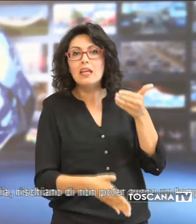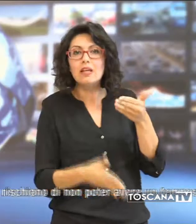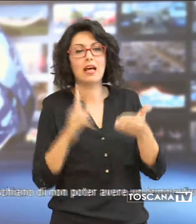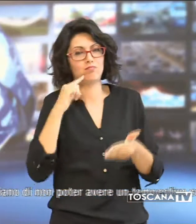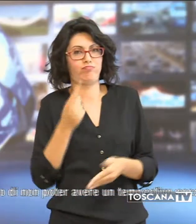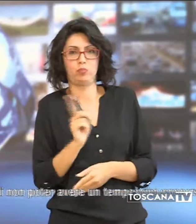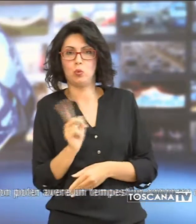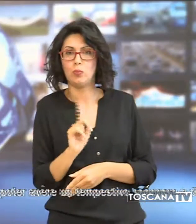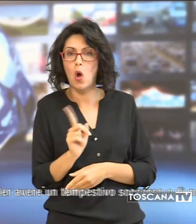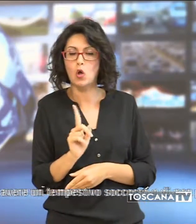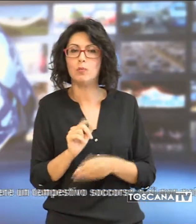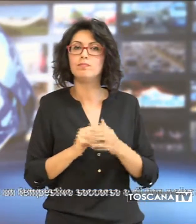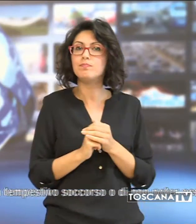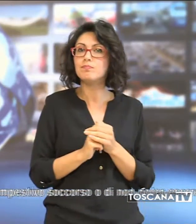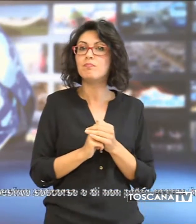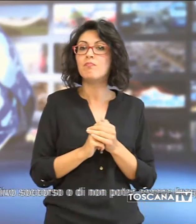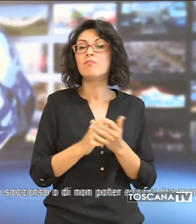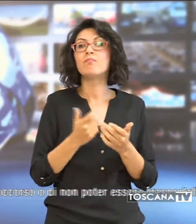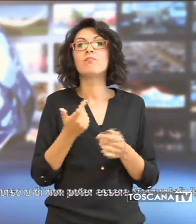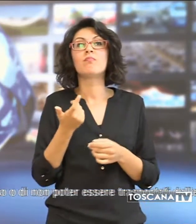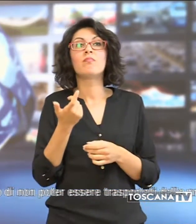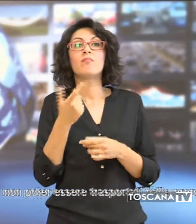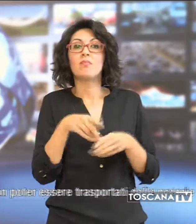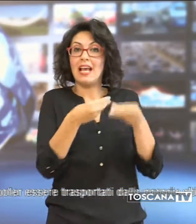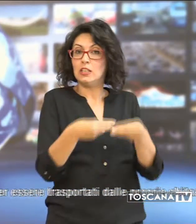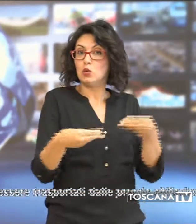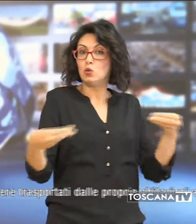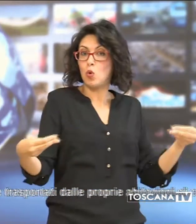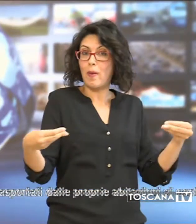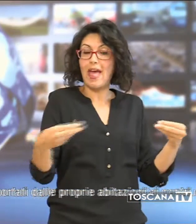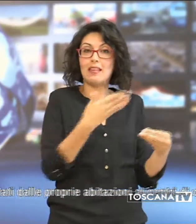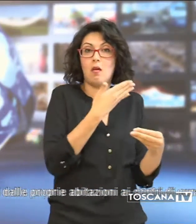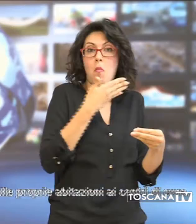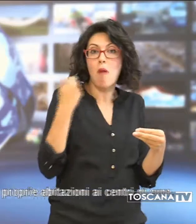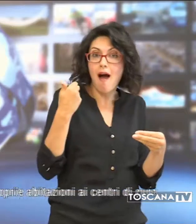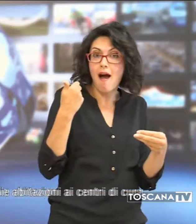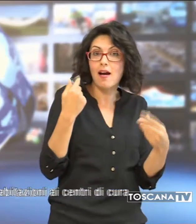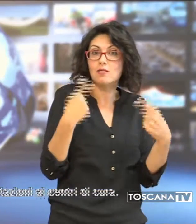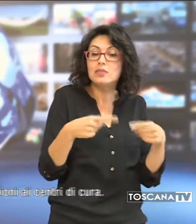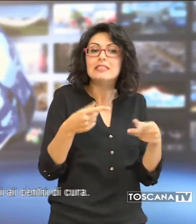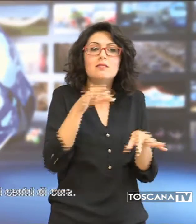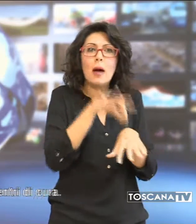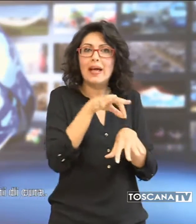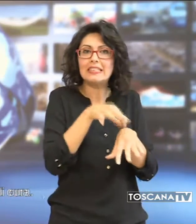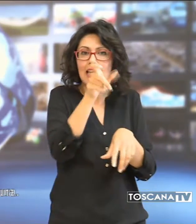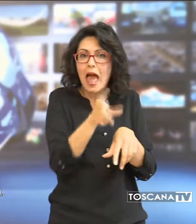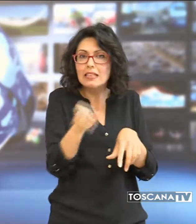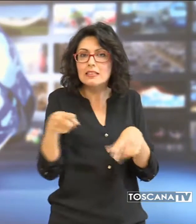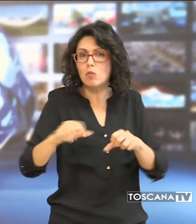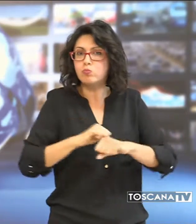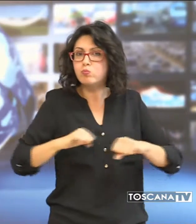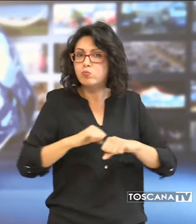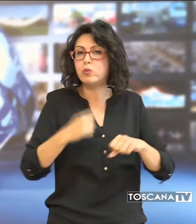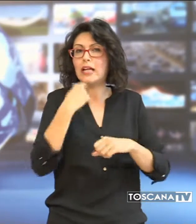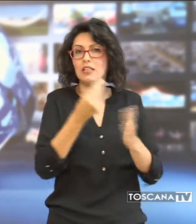efficiente. A causa della mancanza di presidi specifici questi pazienti precisa una